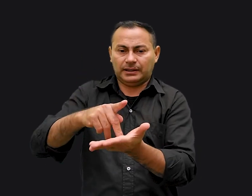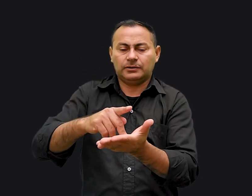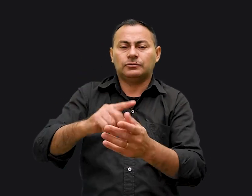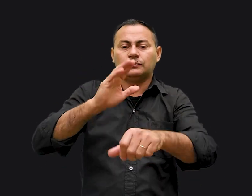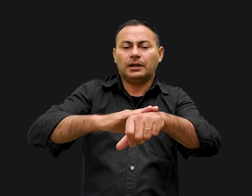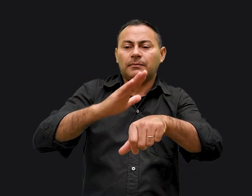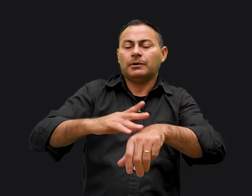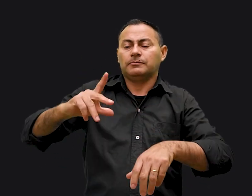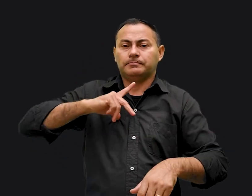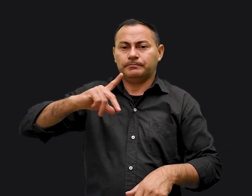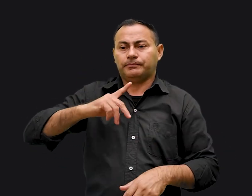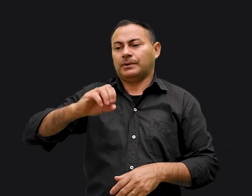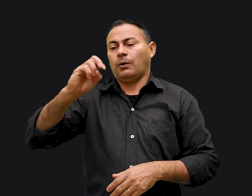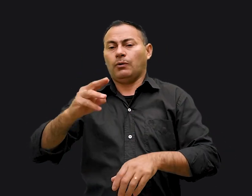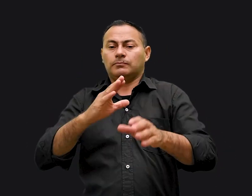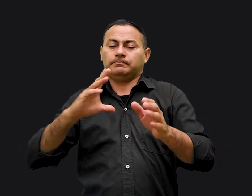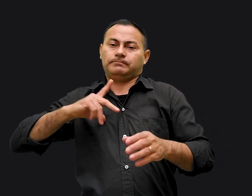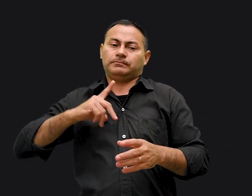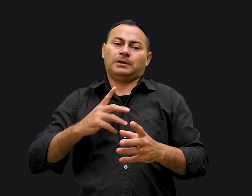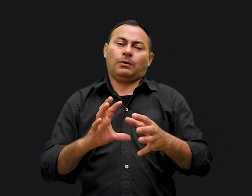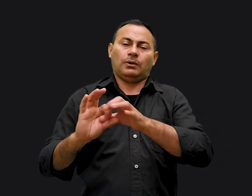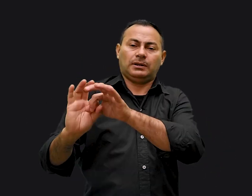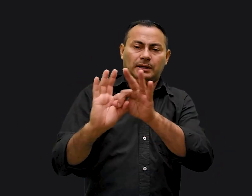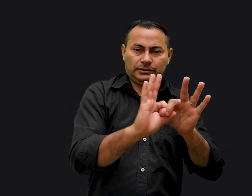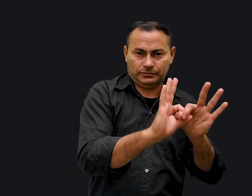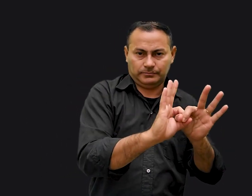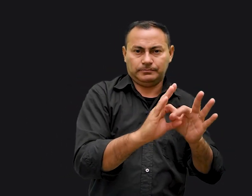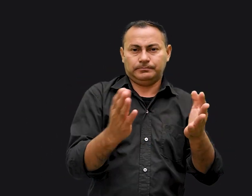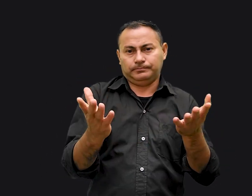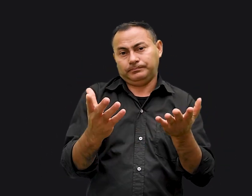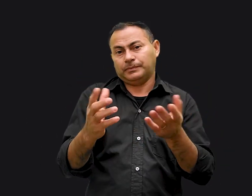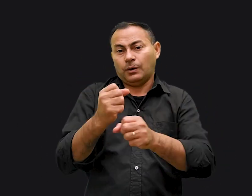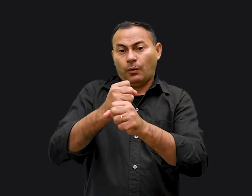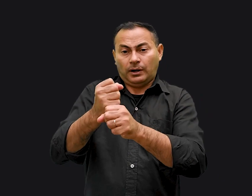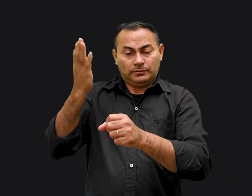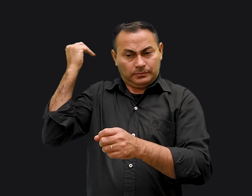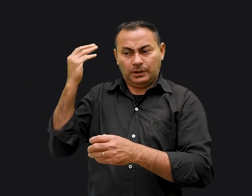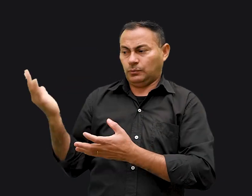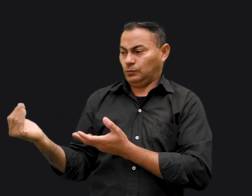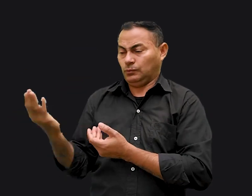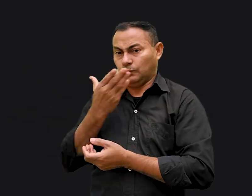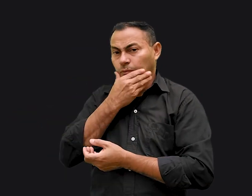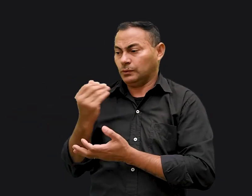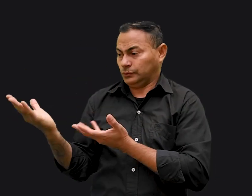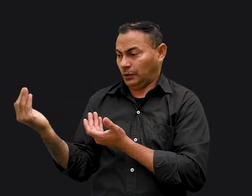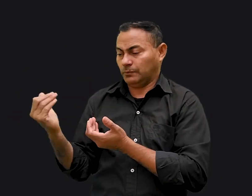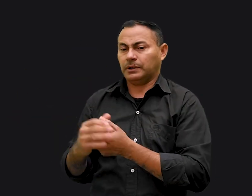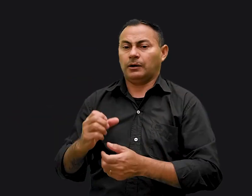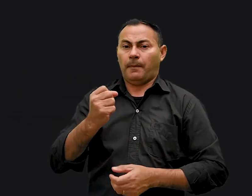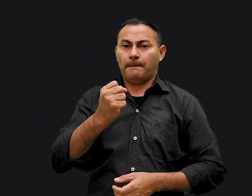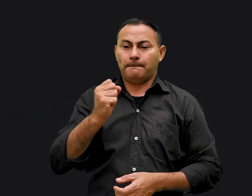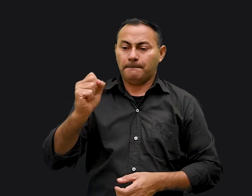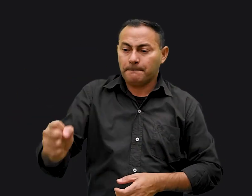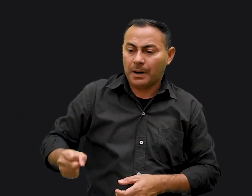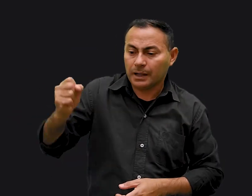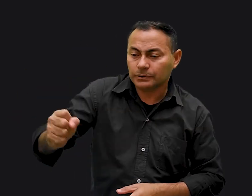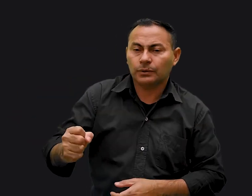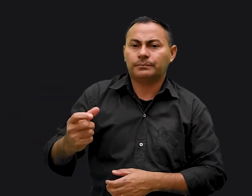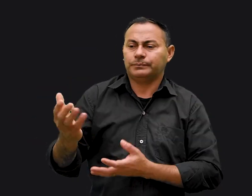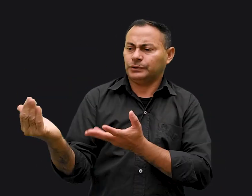em um tempo particular Ou num particular contexto Anos atrás um jovem estudante que era também um pastor de jovens Olhou